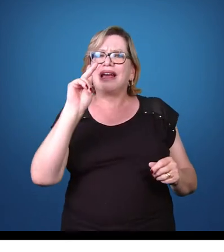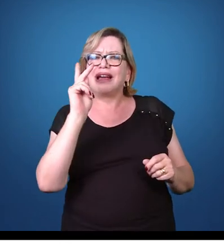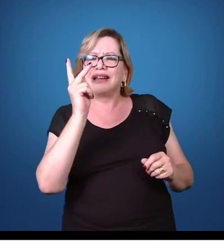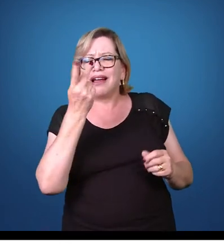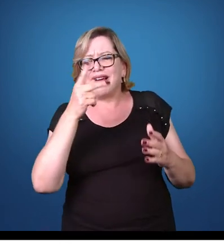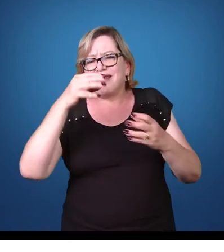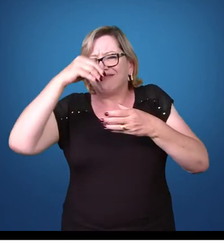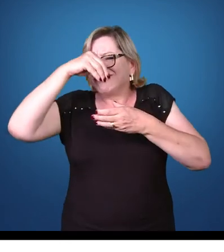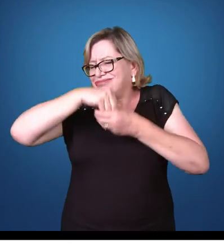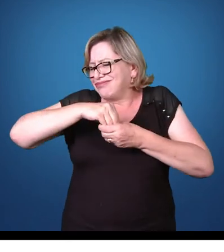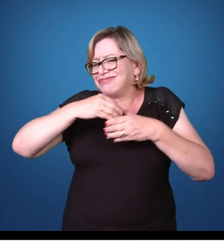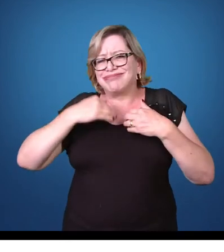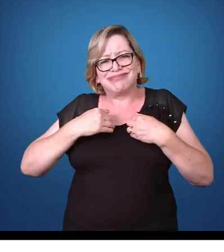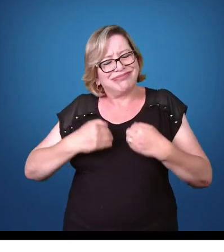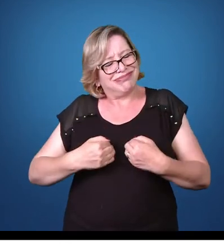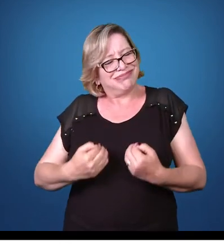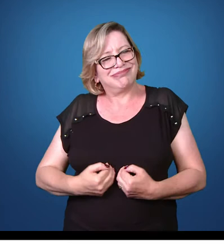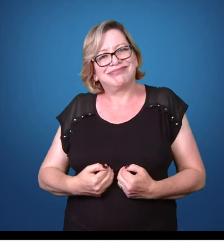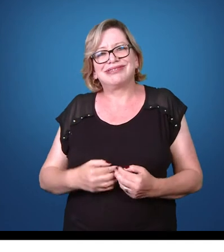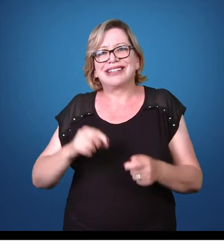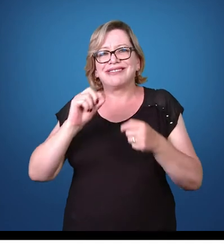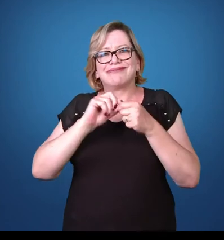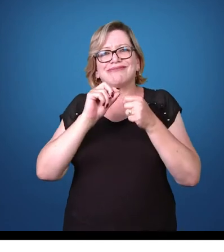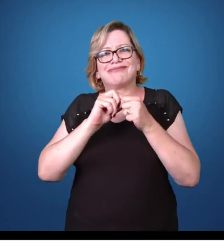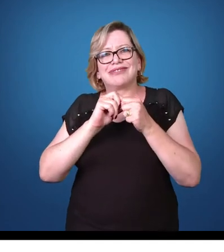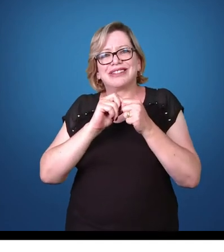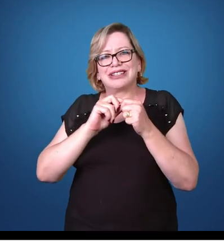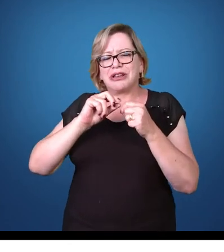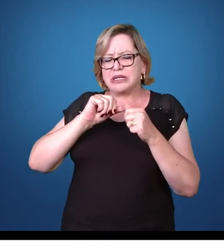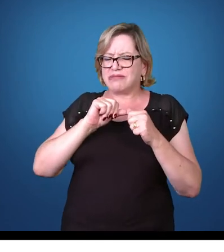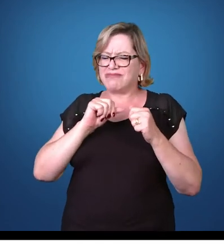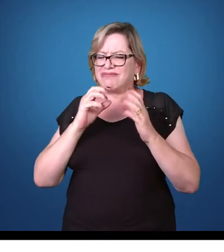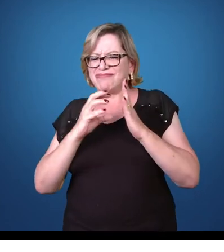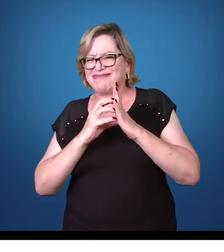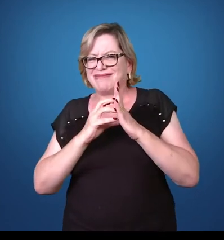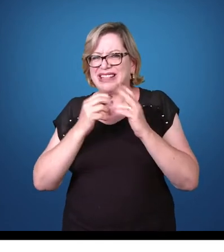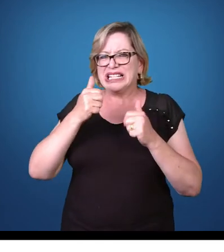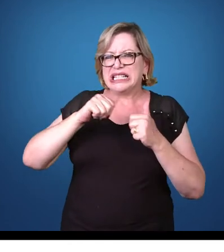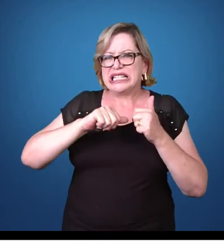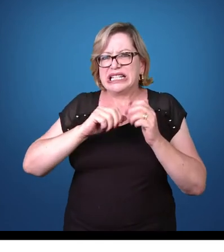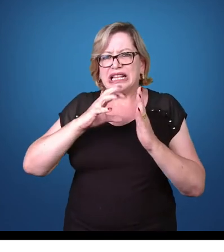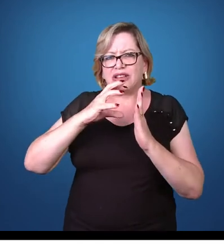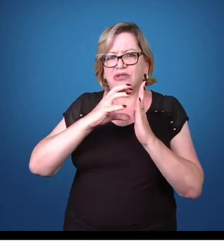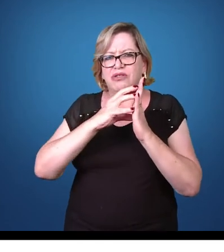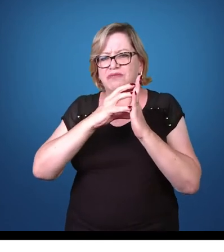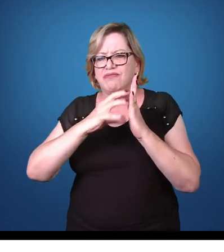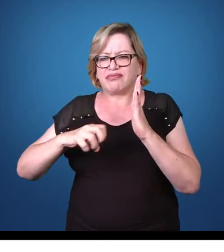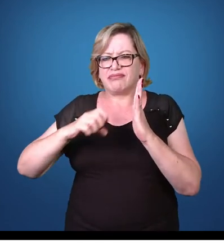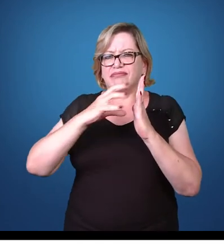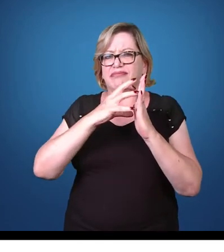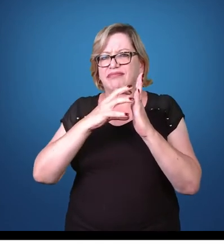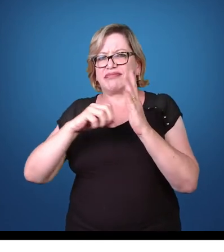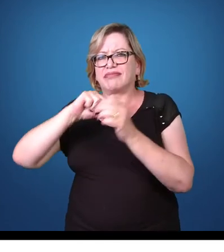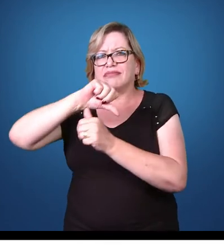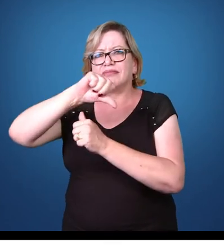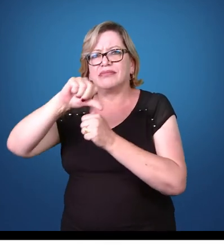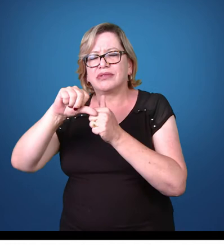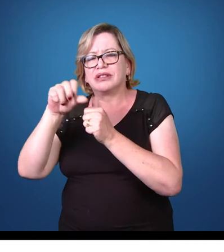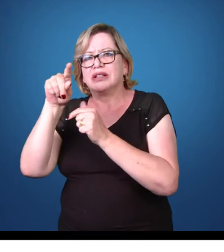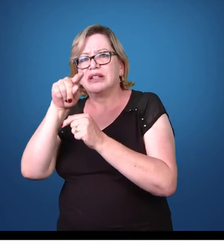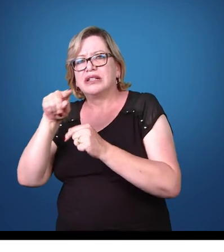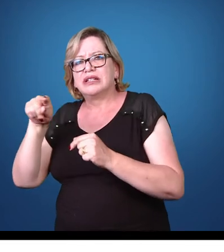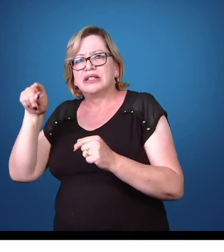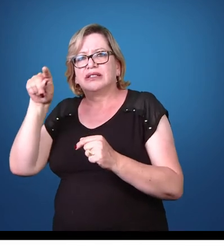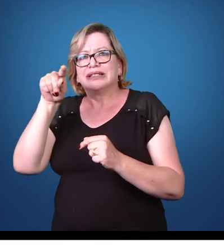biliares na região ali, que faz com que o ambiente não fique tão propício e alguns trofosoítas se incistam.